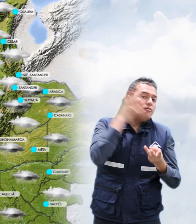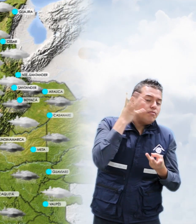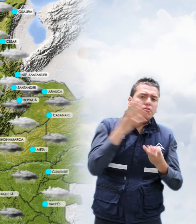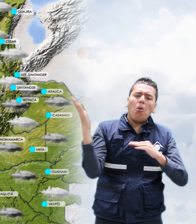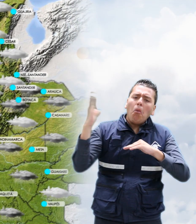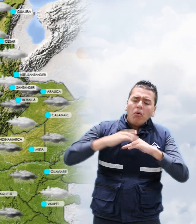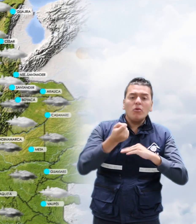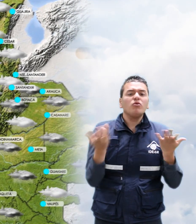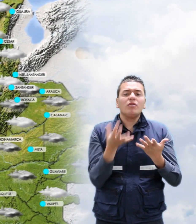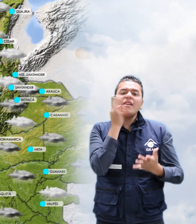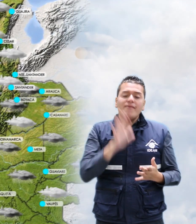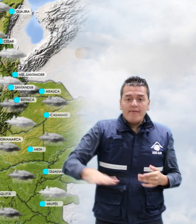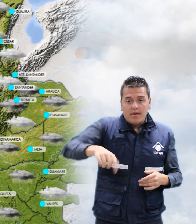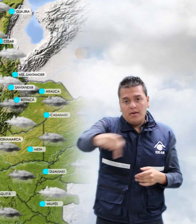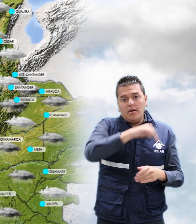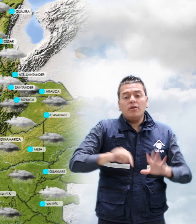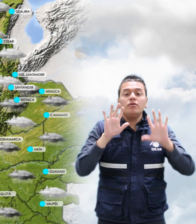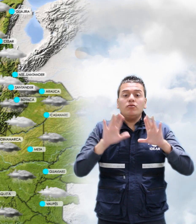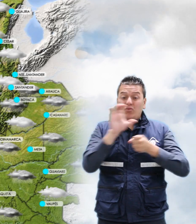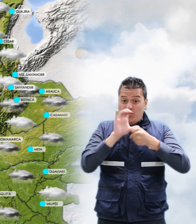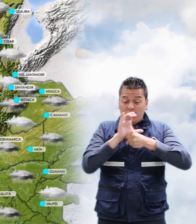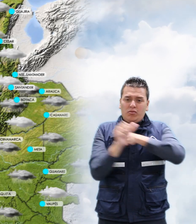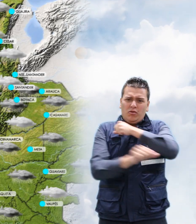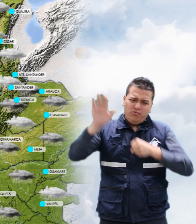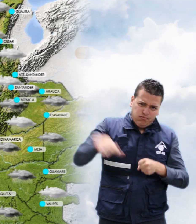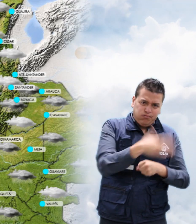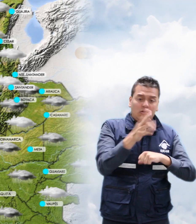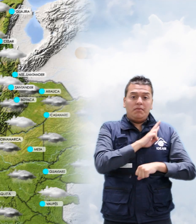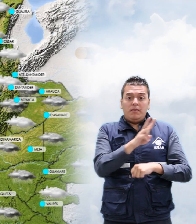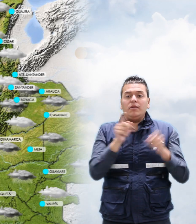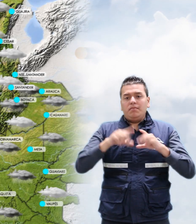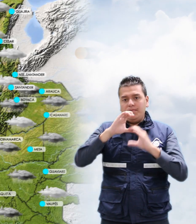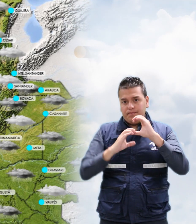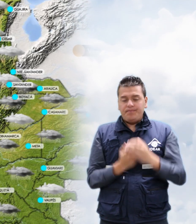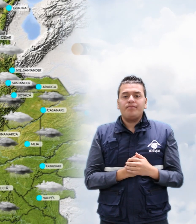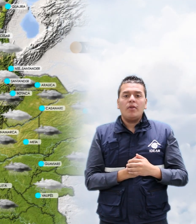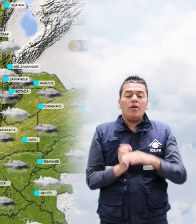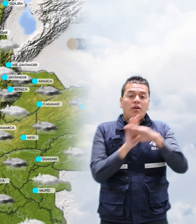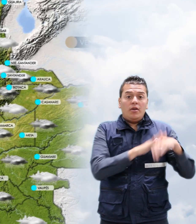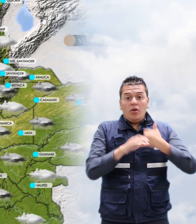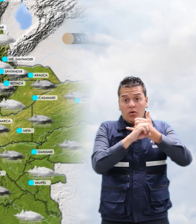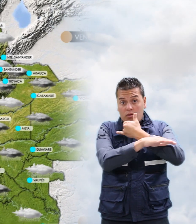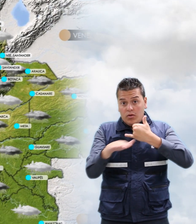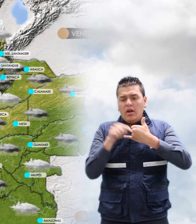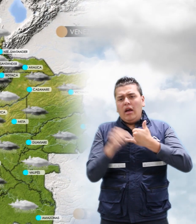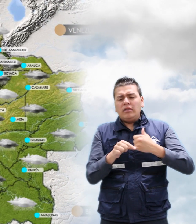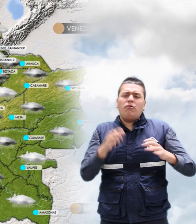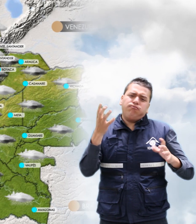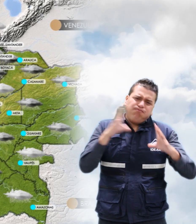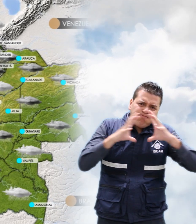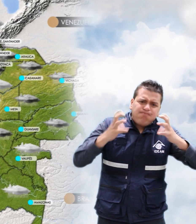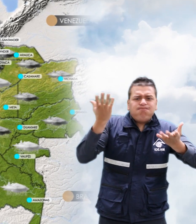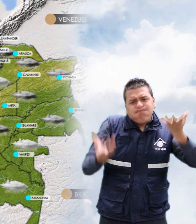menor intensidad para el Eje Cafetero, Altiplano Cundiboyacense, Valle del Cauca y Cauca. La región orinoquía con nubosidad variable,